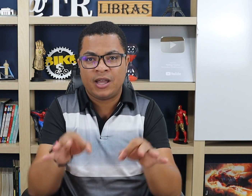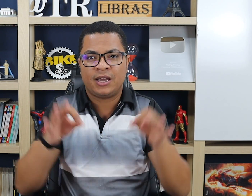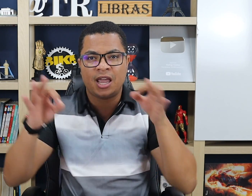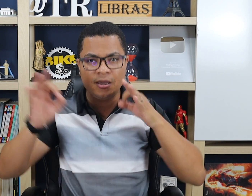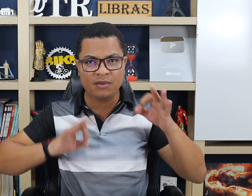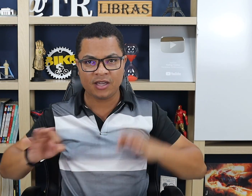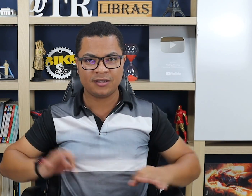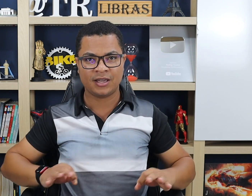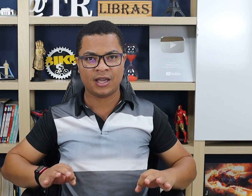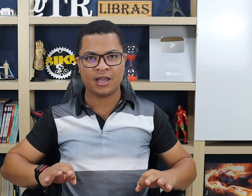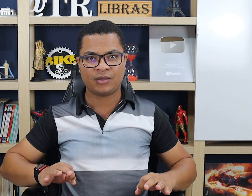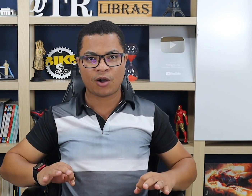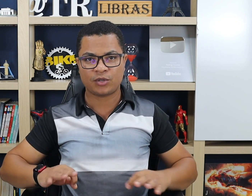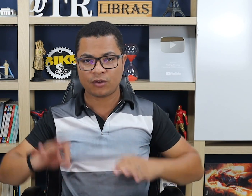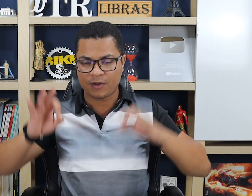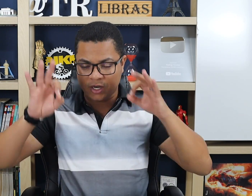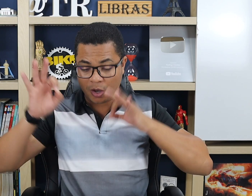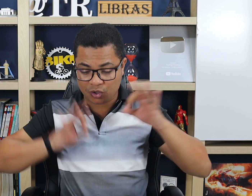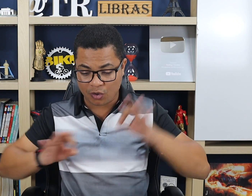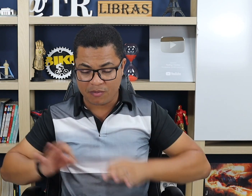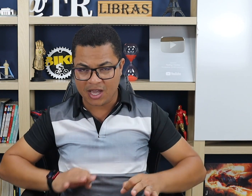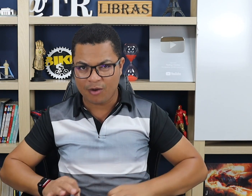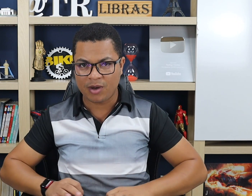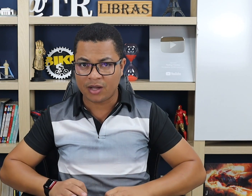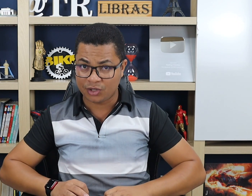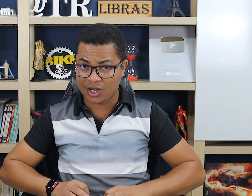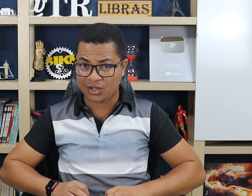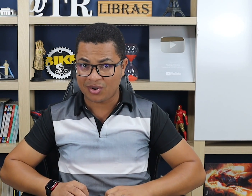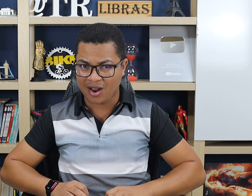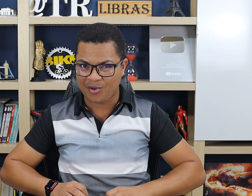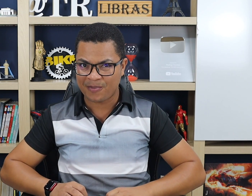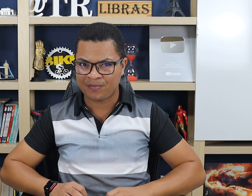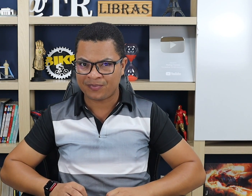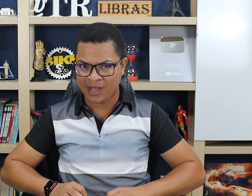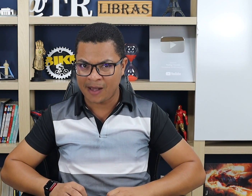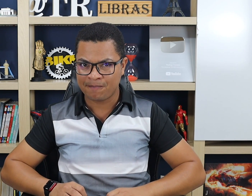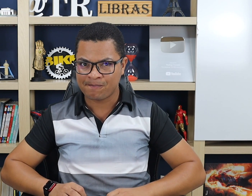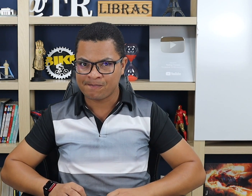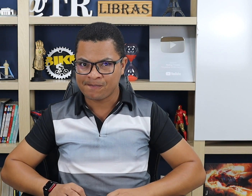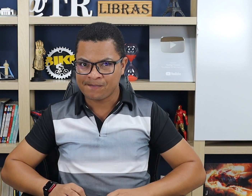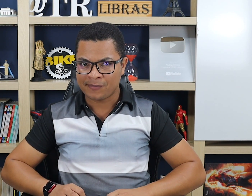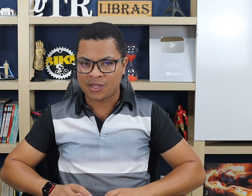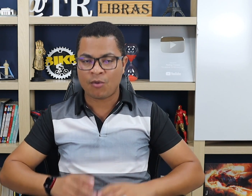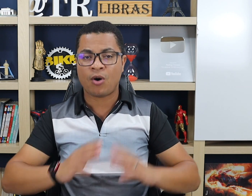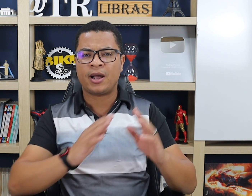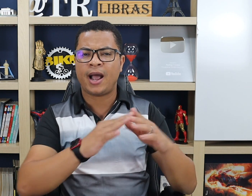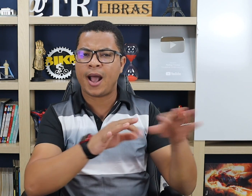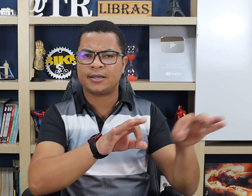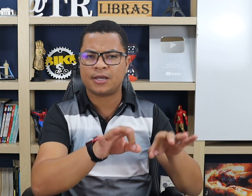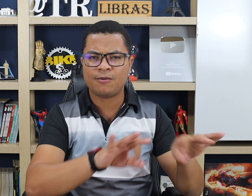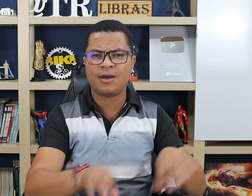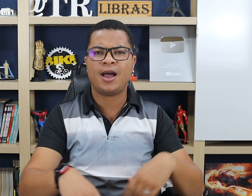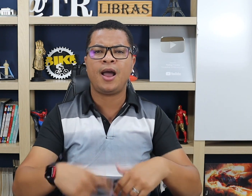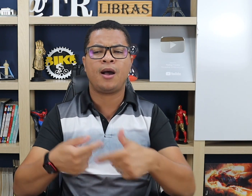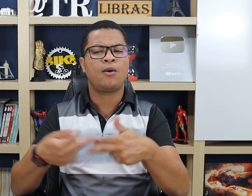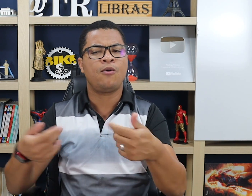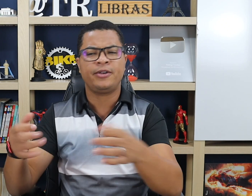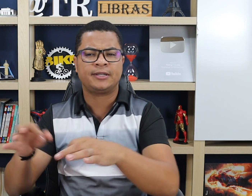em mim. Tá como se eu falando que eu estou me arrumando, direcional, tá? Então, ó, casa, arrumar, coisas,